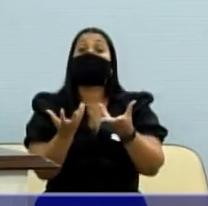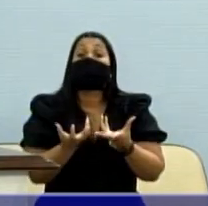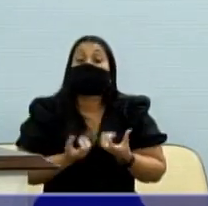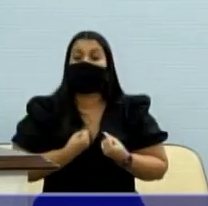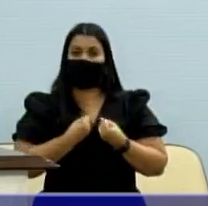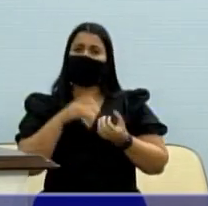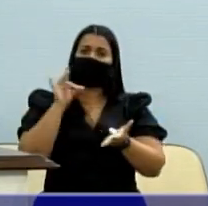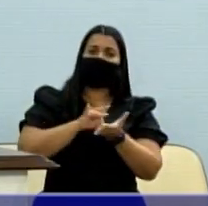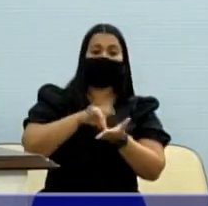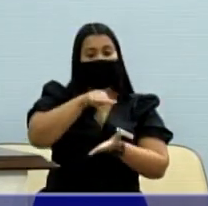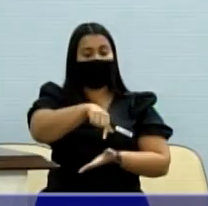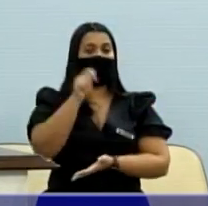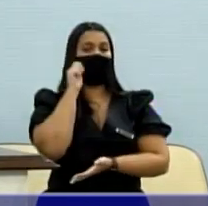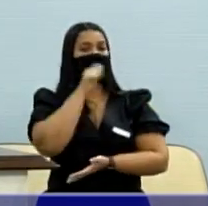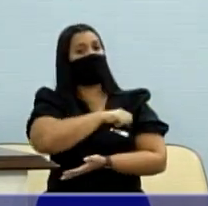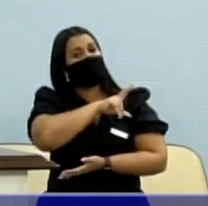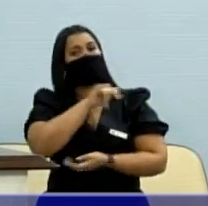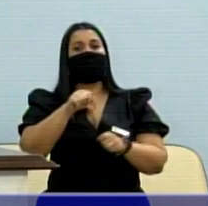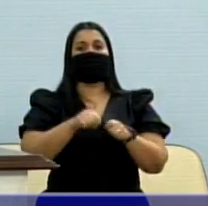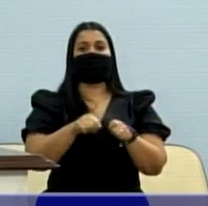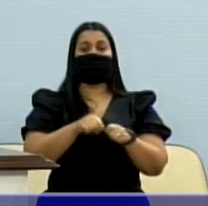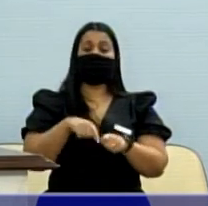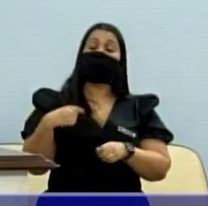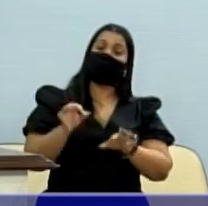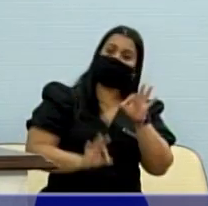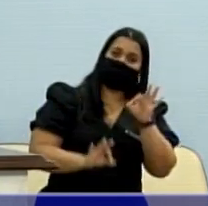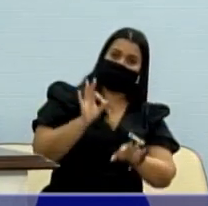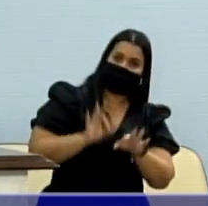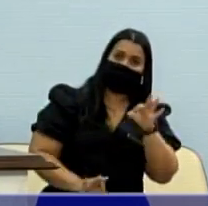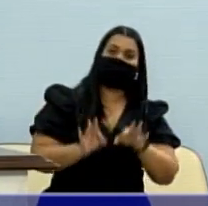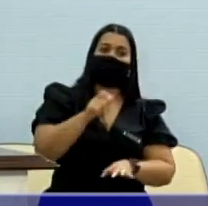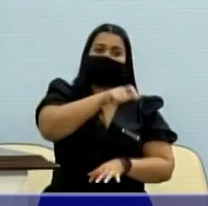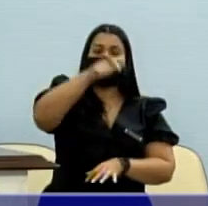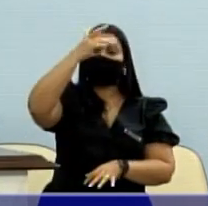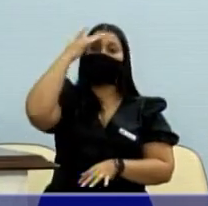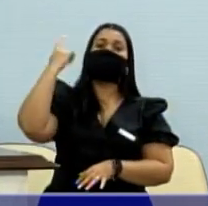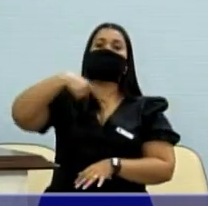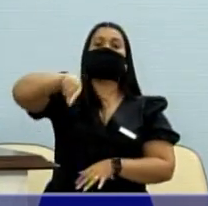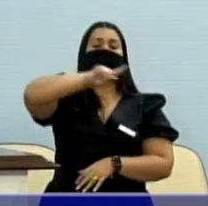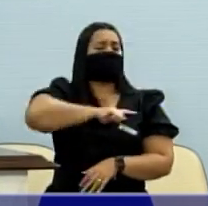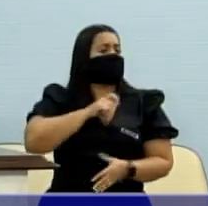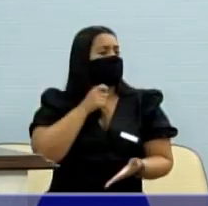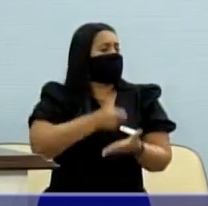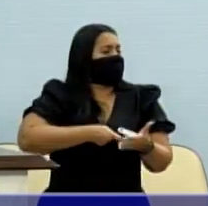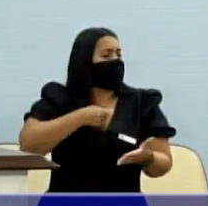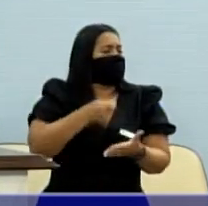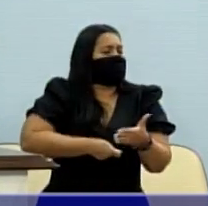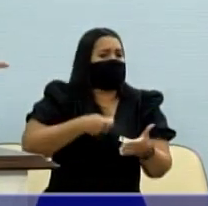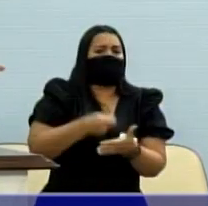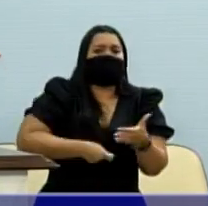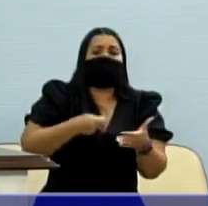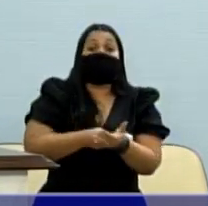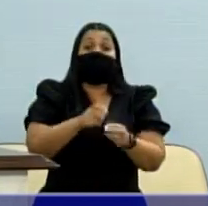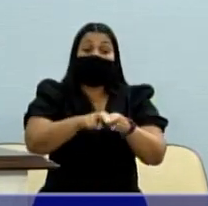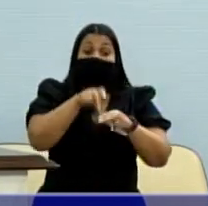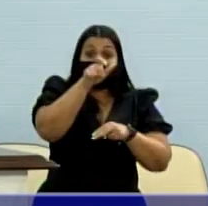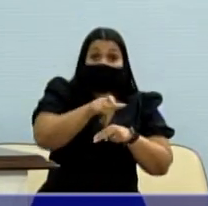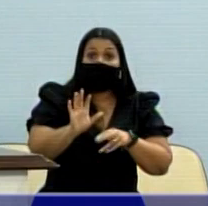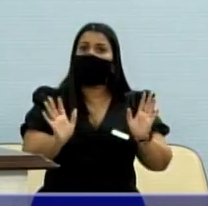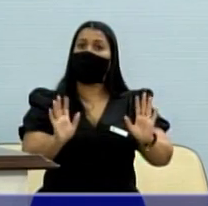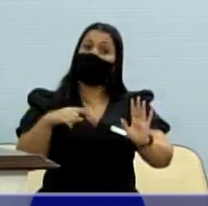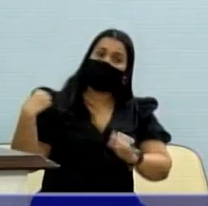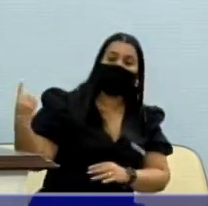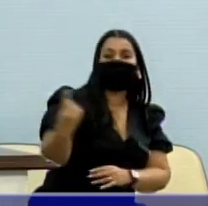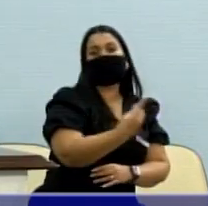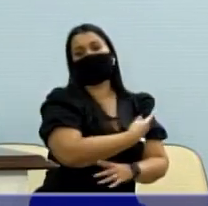certeza que essa cidade vai fazer e fazer justiça com essas pessoas que tanto lutam. E não lutam por eles, lutam por todos